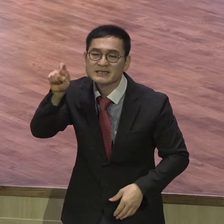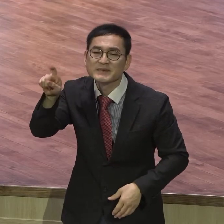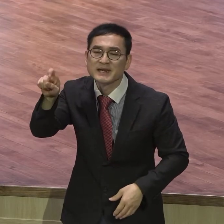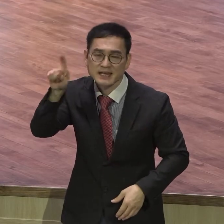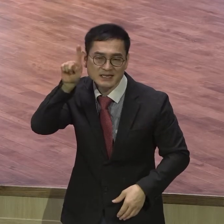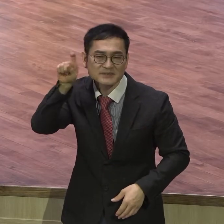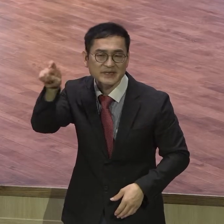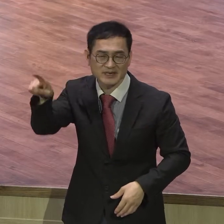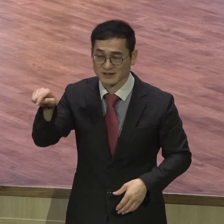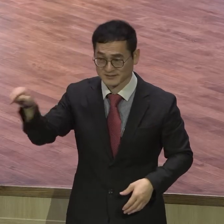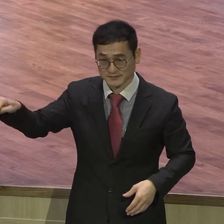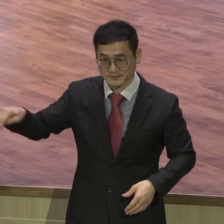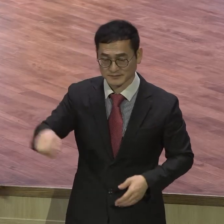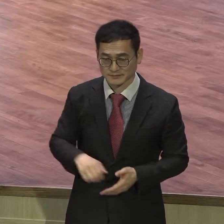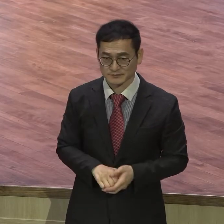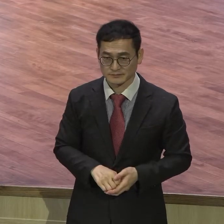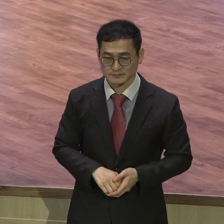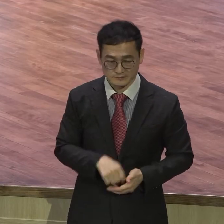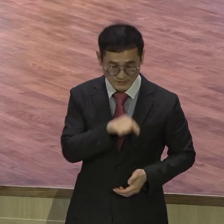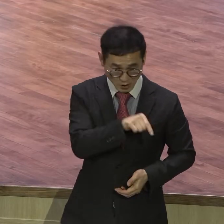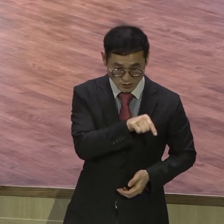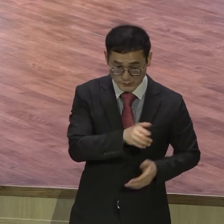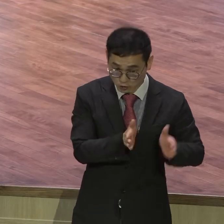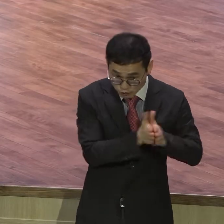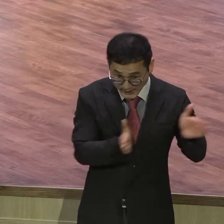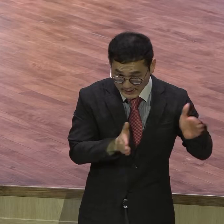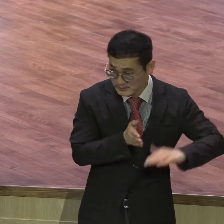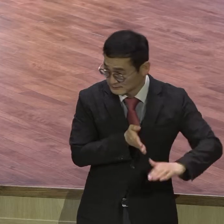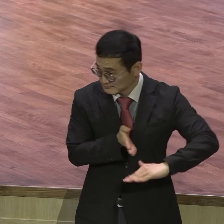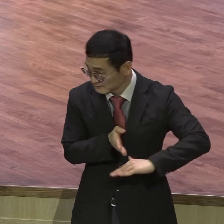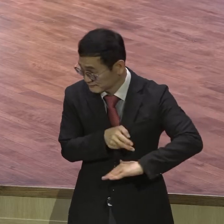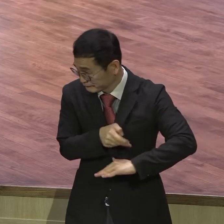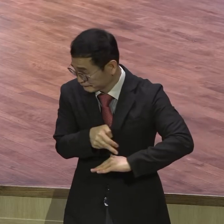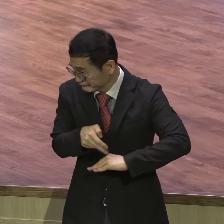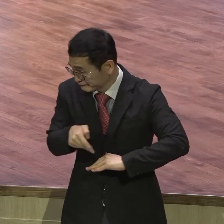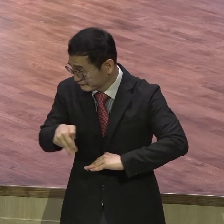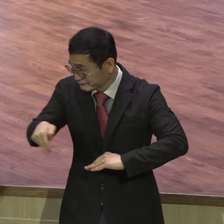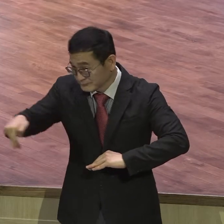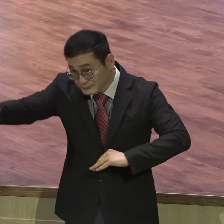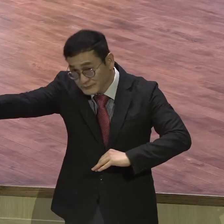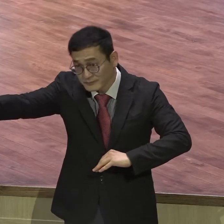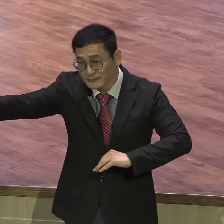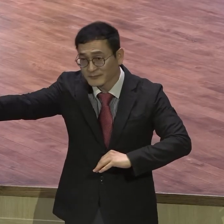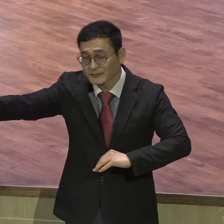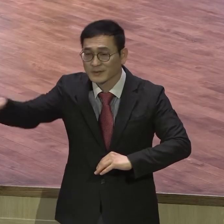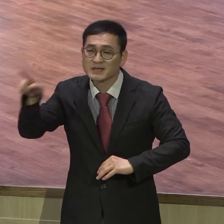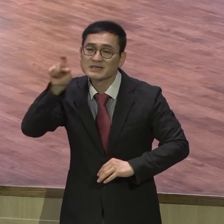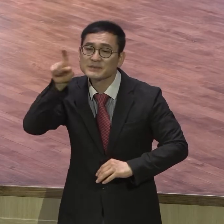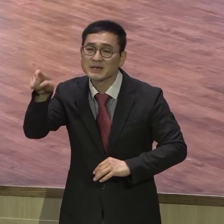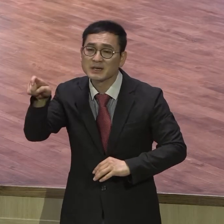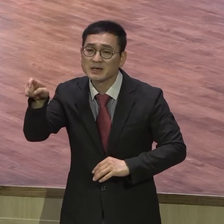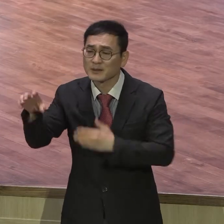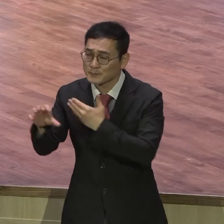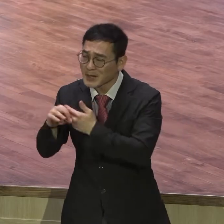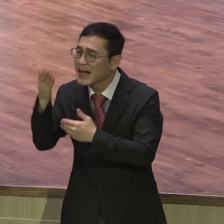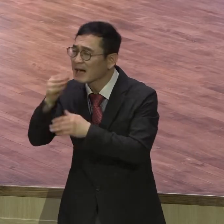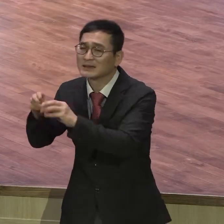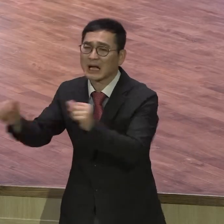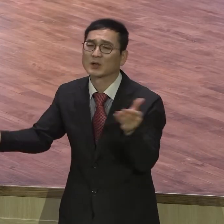11일이면 약속의 땅, 가난 땅에 들어갈 수 있다는 것입니다. 그런데 지금 이스라엘 백성들은